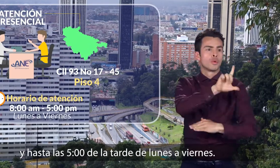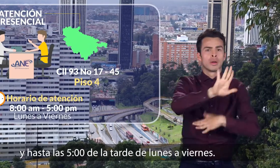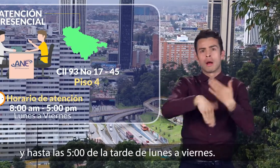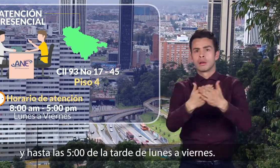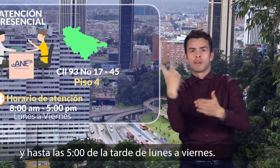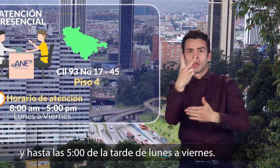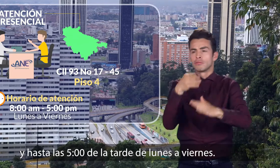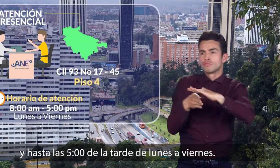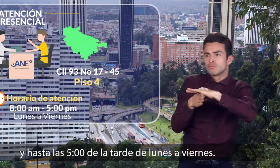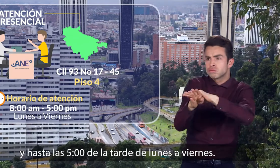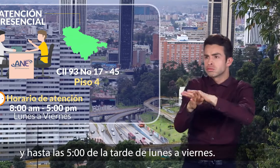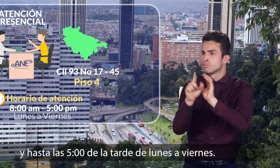viernes.